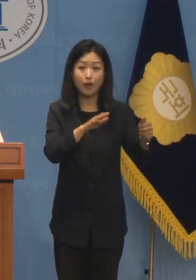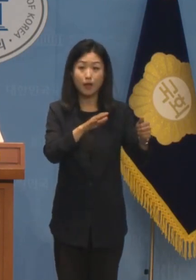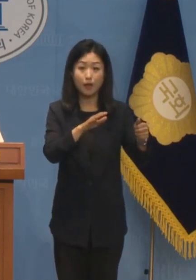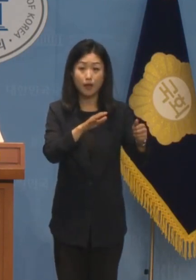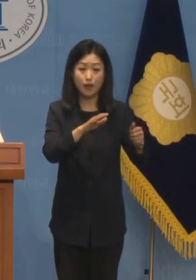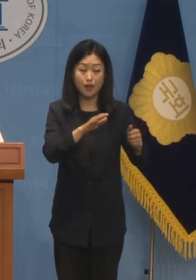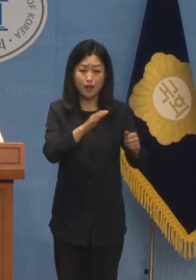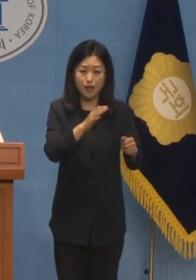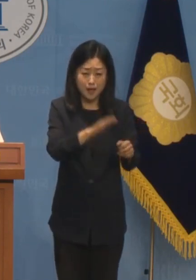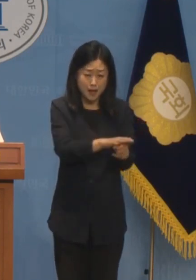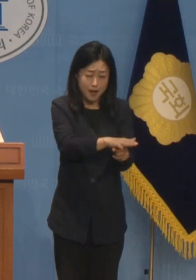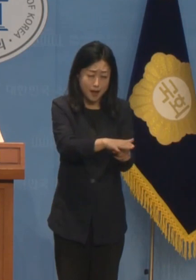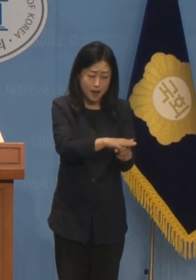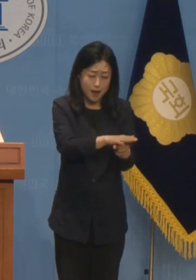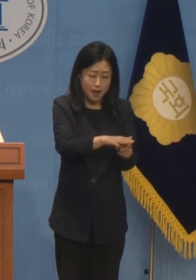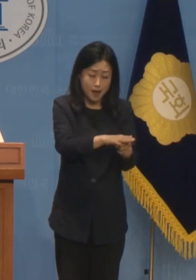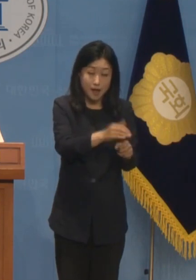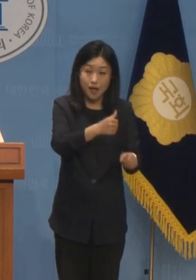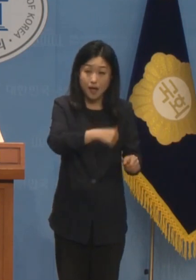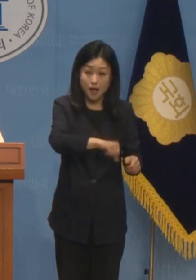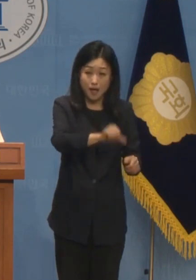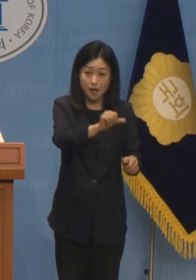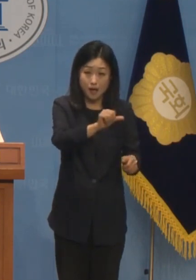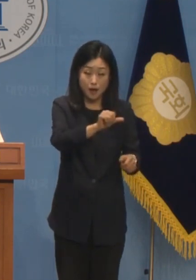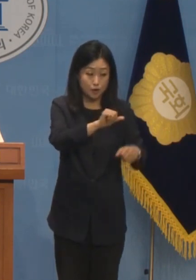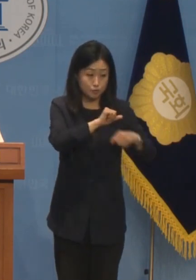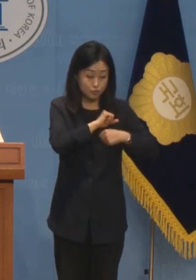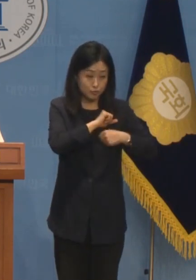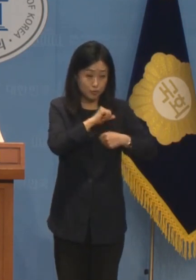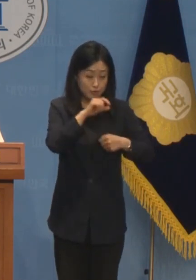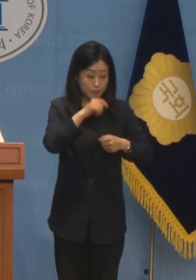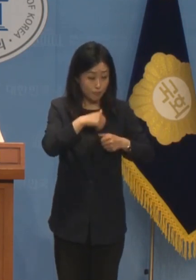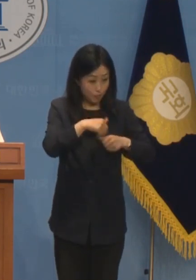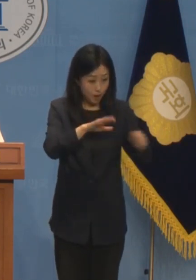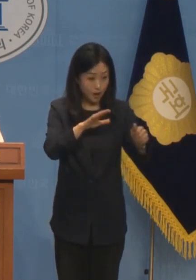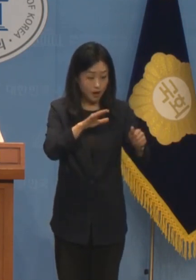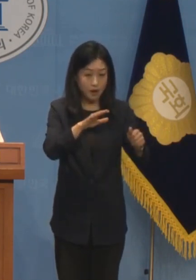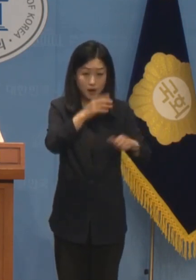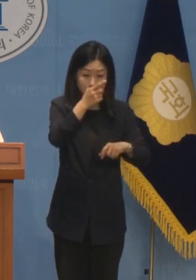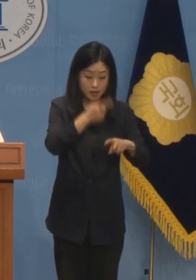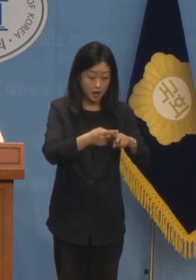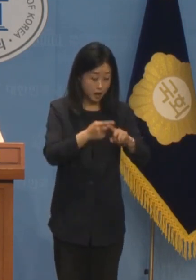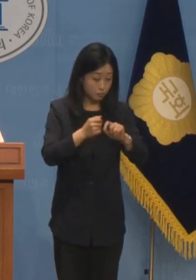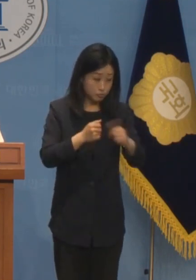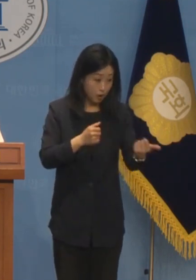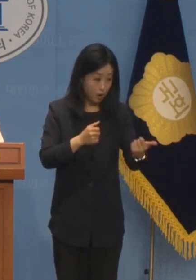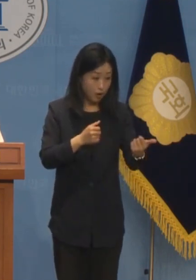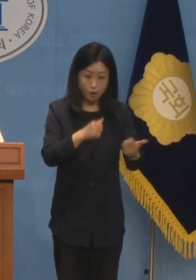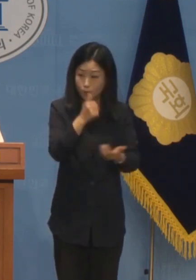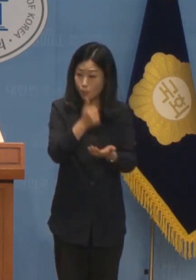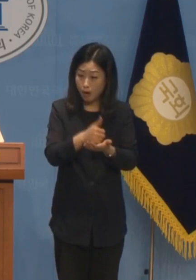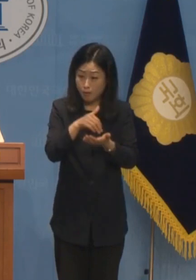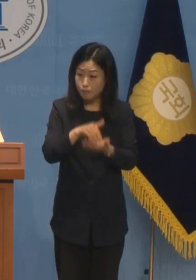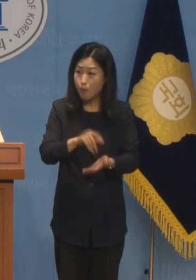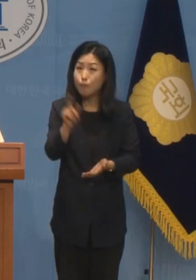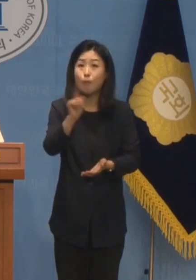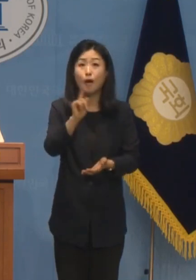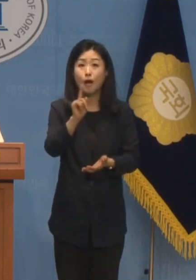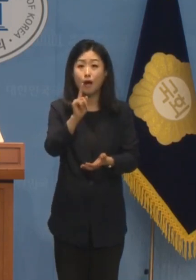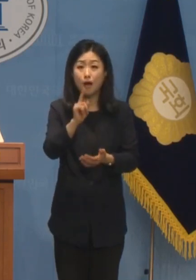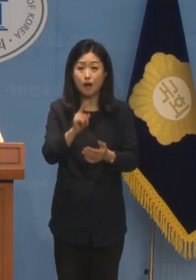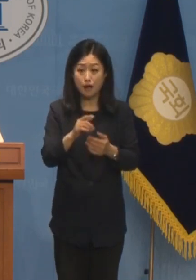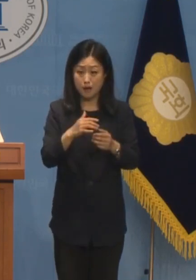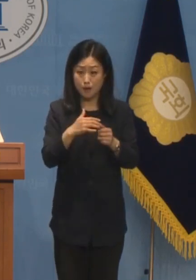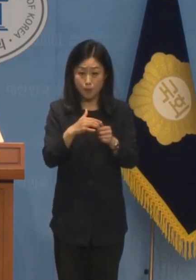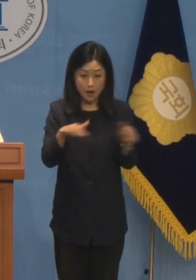애지중지하며 키운 자식을 병역 의무를 위해 보냈는데 얼마나 중한 죄를 지었기에 왕따